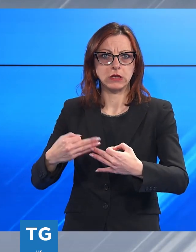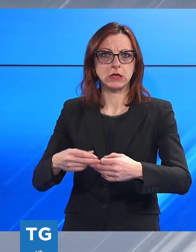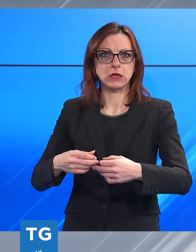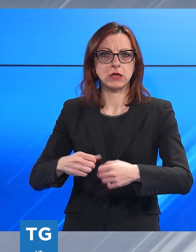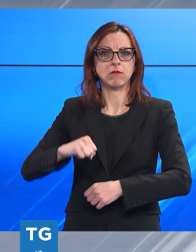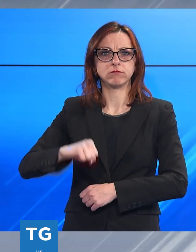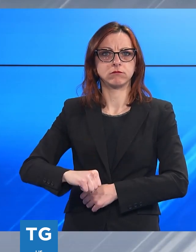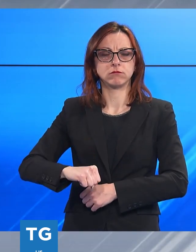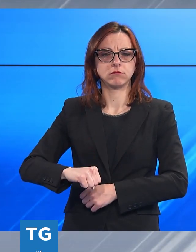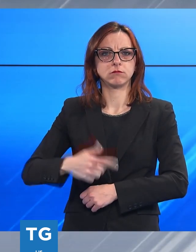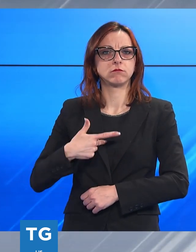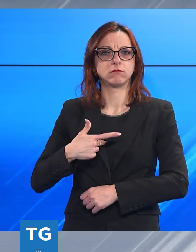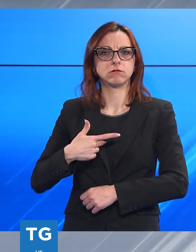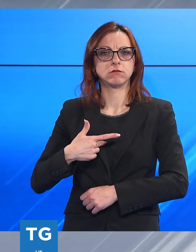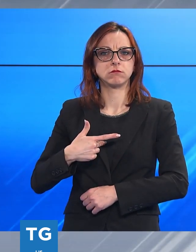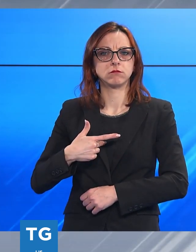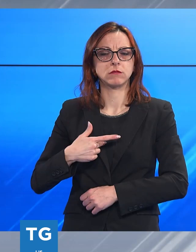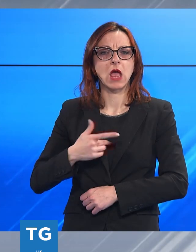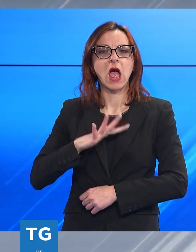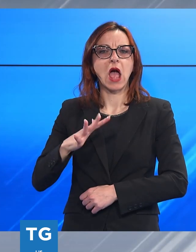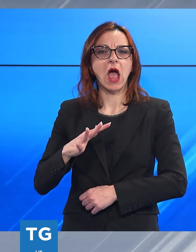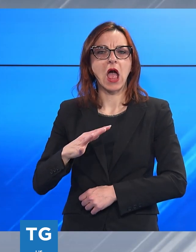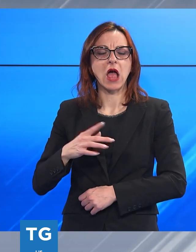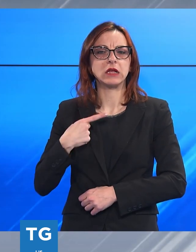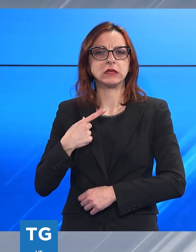ricostruzioni e tutte le varie